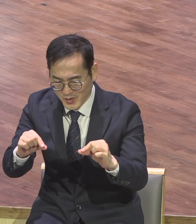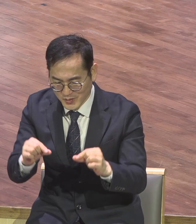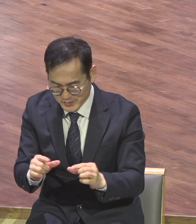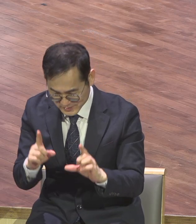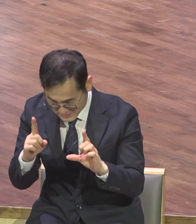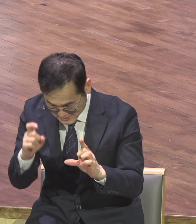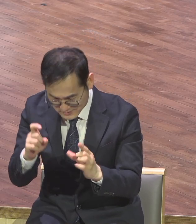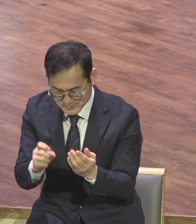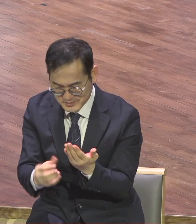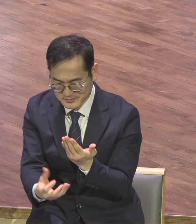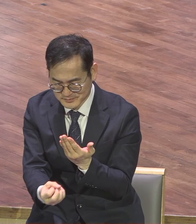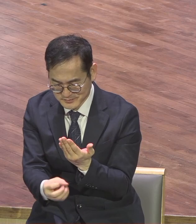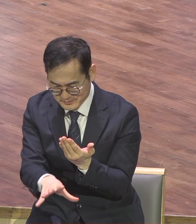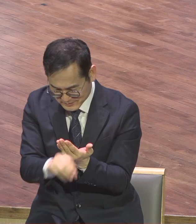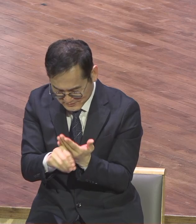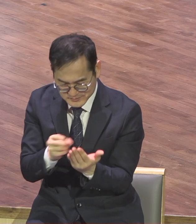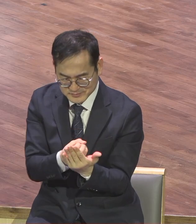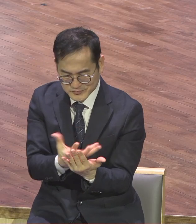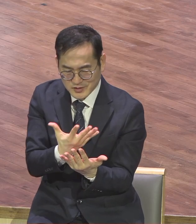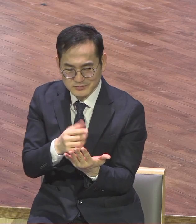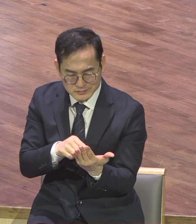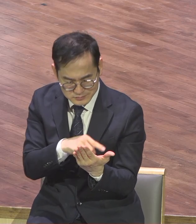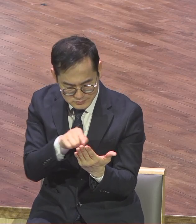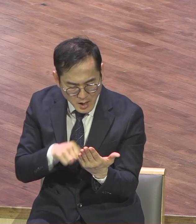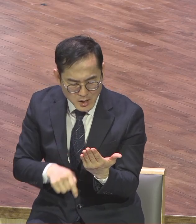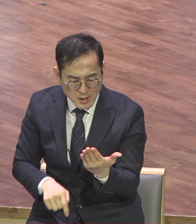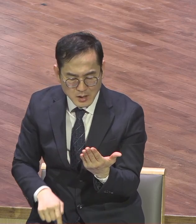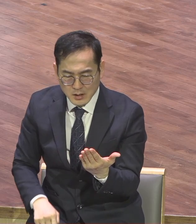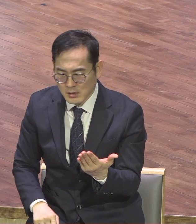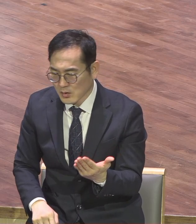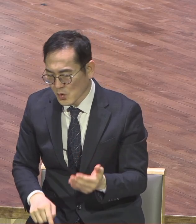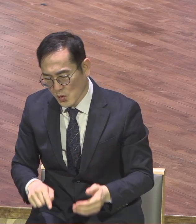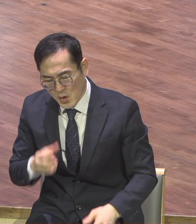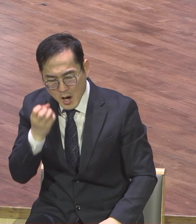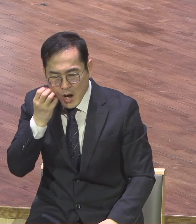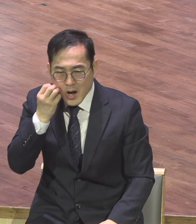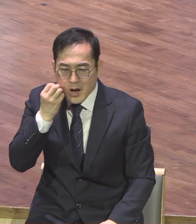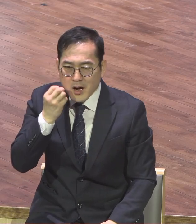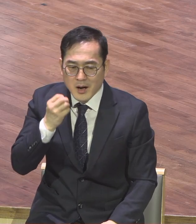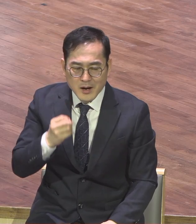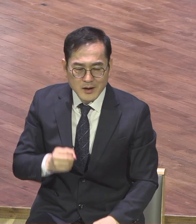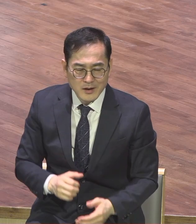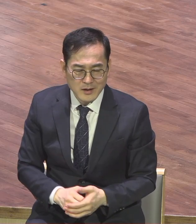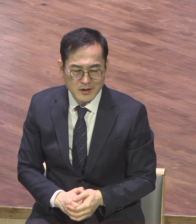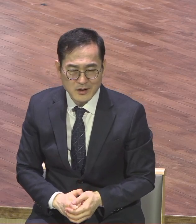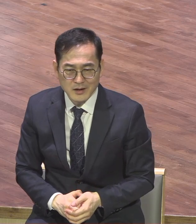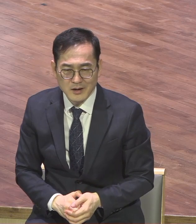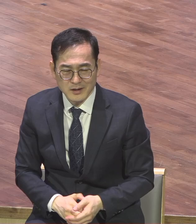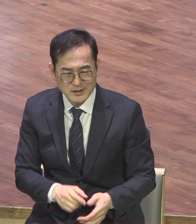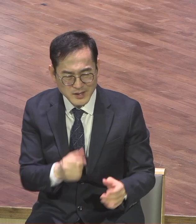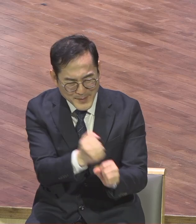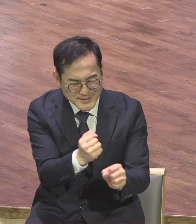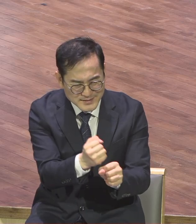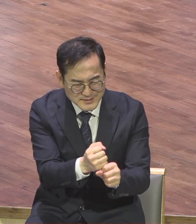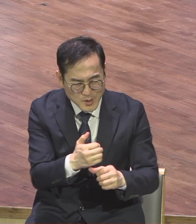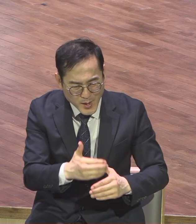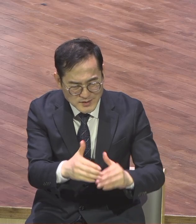감수해서 오늘 아침에 그 작업하는 것들을 그 하는 것들을 그걸 다시 영상 보내줬더라고 내가 보면서 이야 초장에